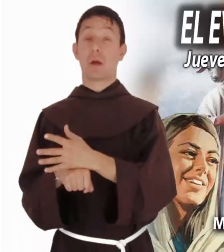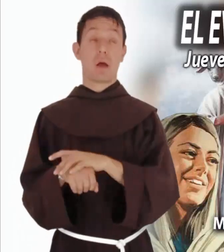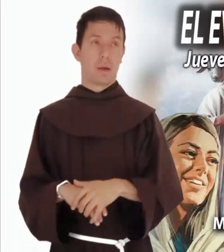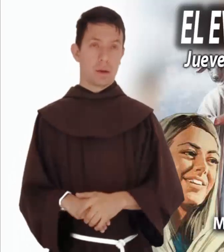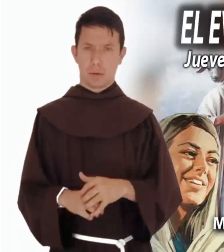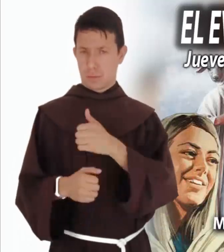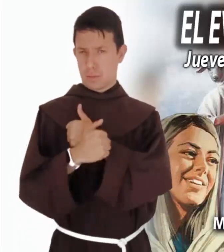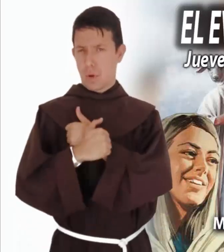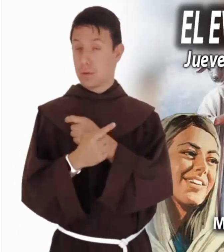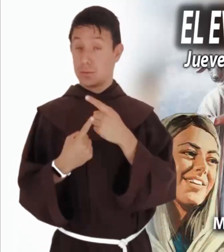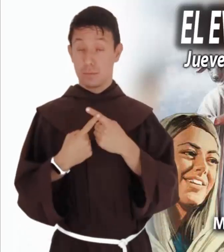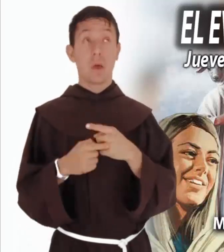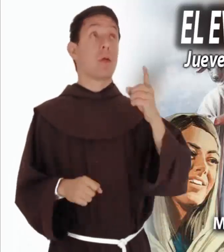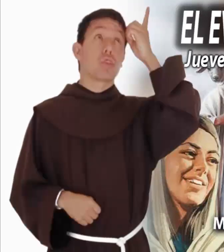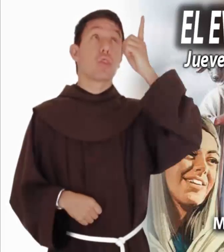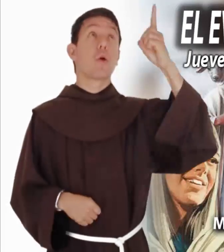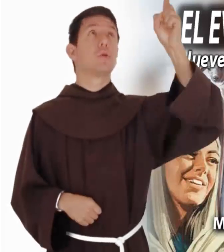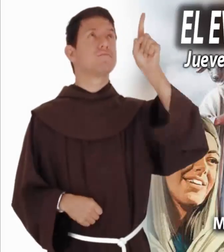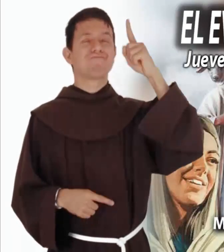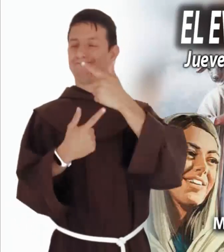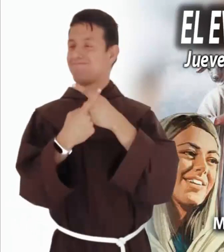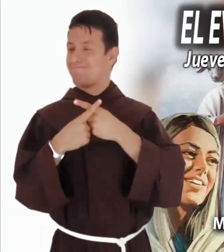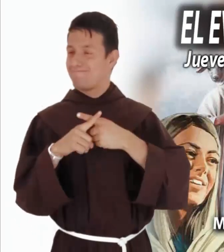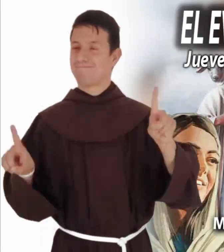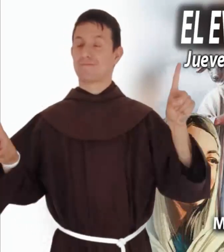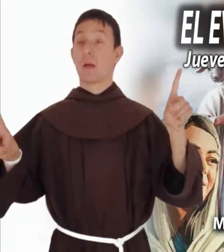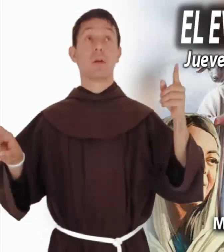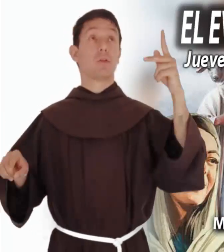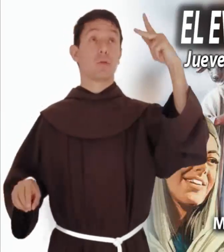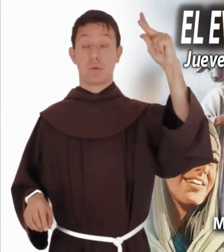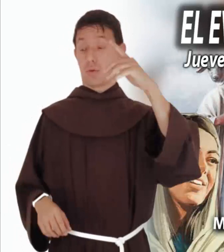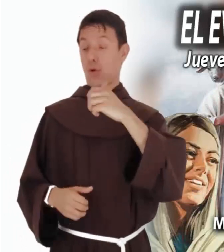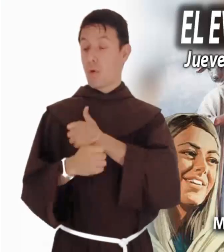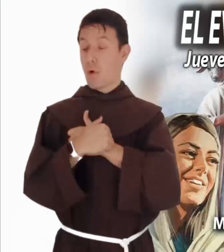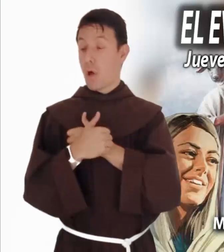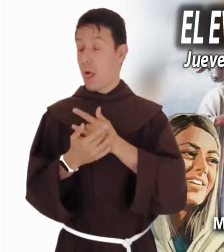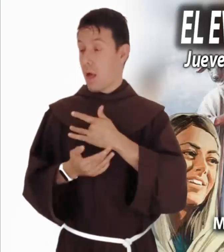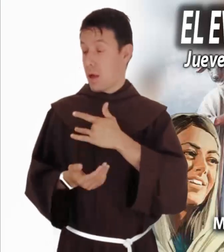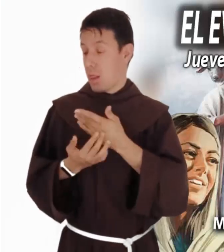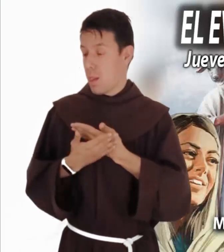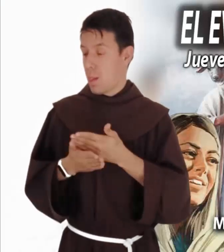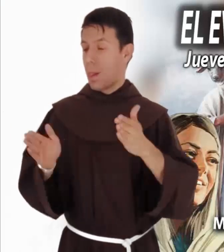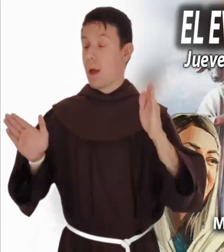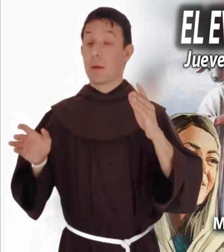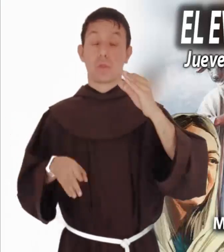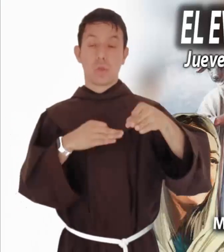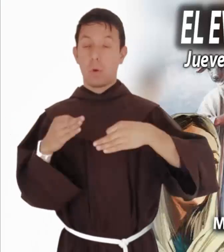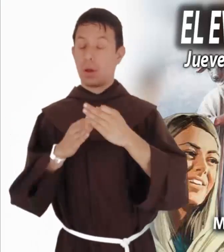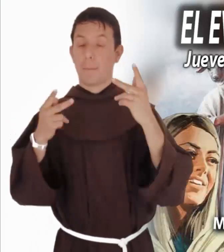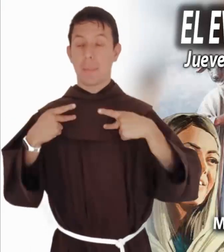muy diferente y abre su corazón a todos aquellos que son condenados por la sociedad.